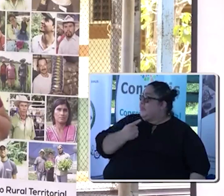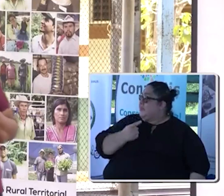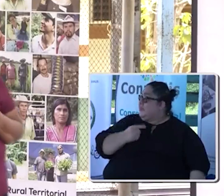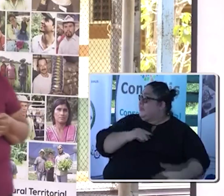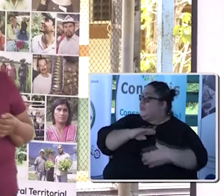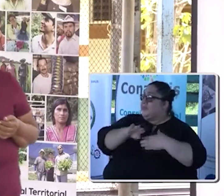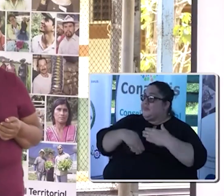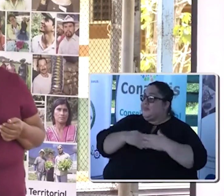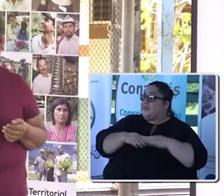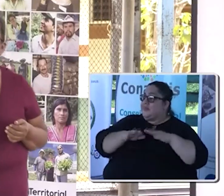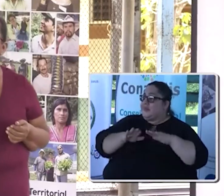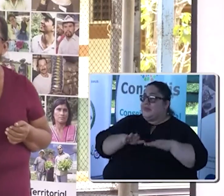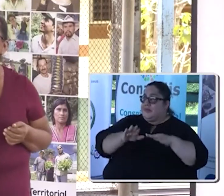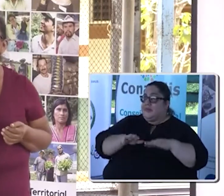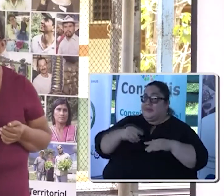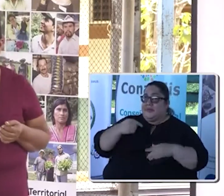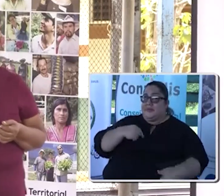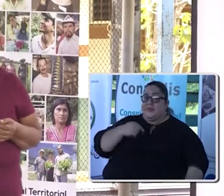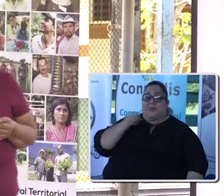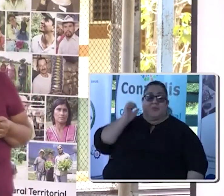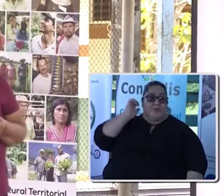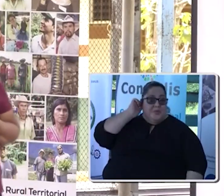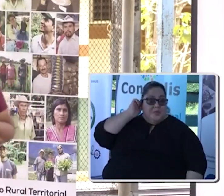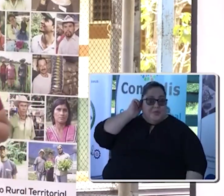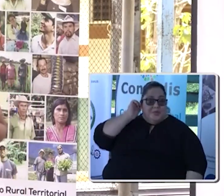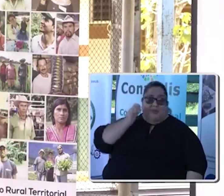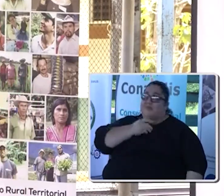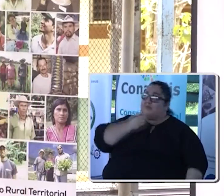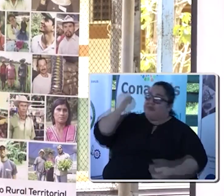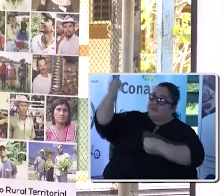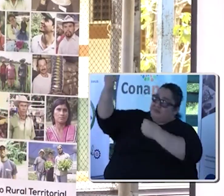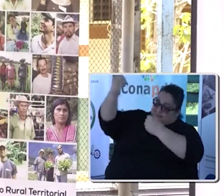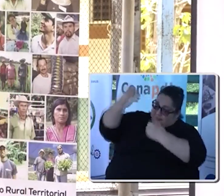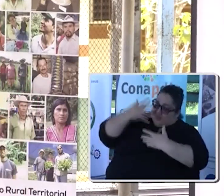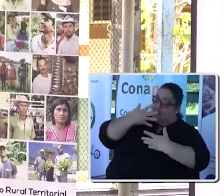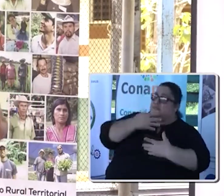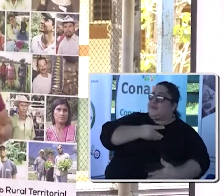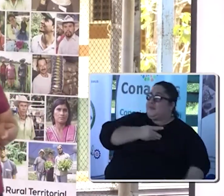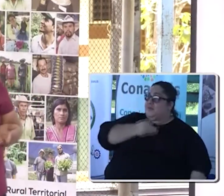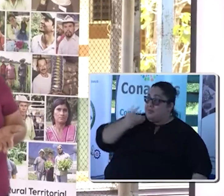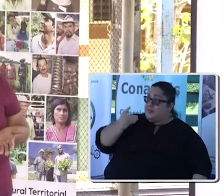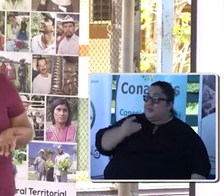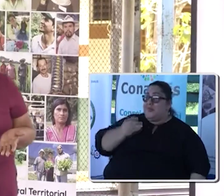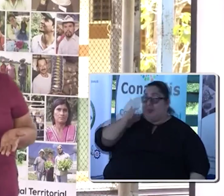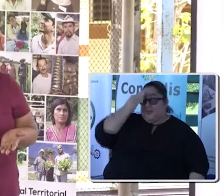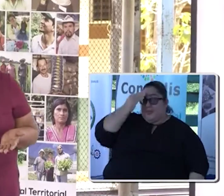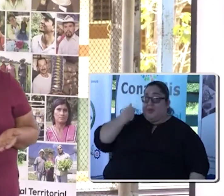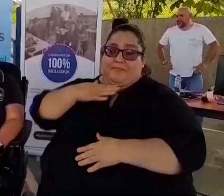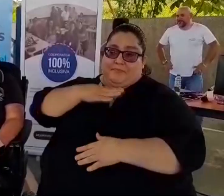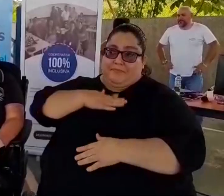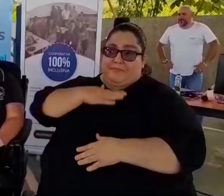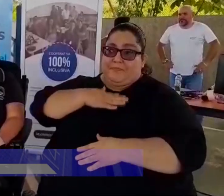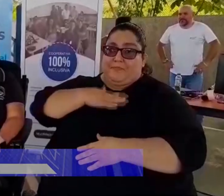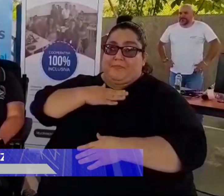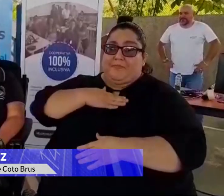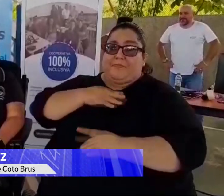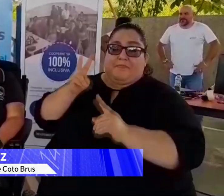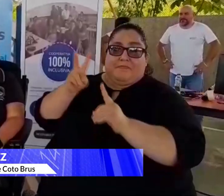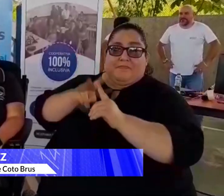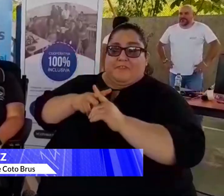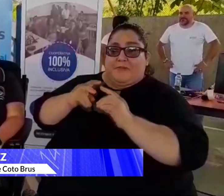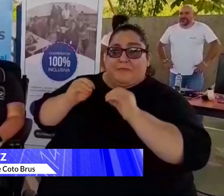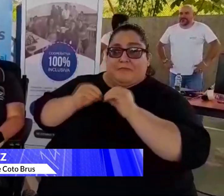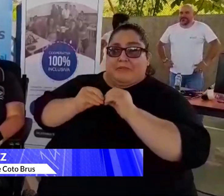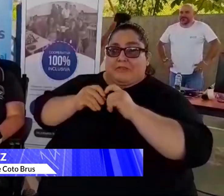¿Cuáles son los retos que se tienen en las organizaciones que agrupan a personas con discapacidad? Bueno, para mí, el reto más